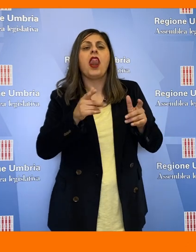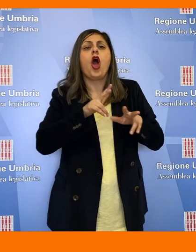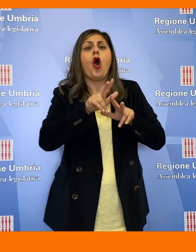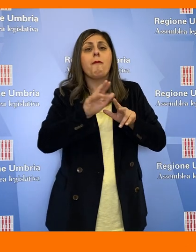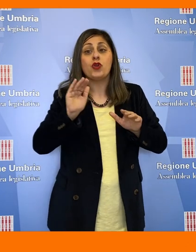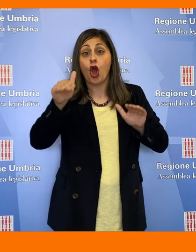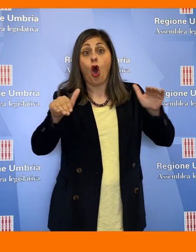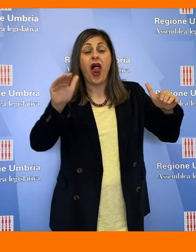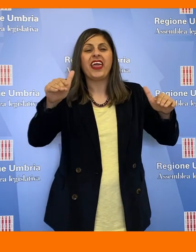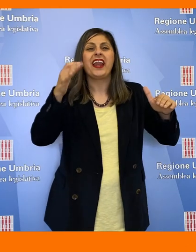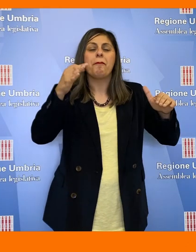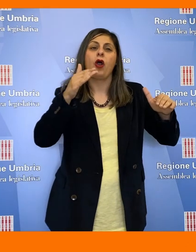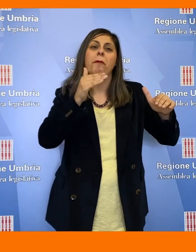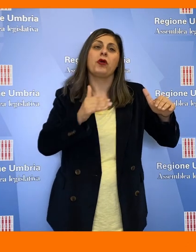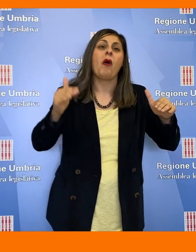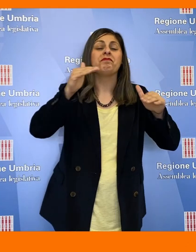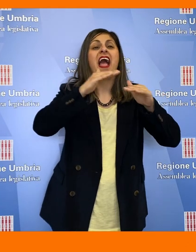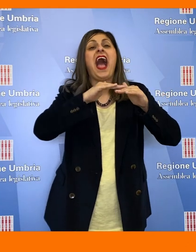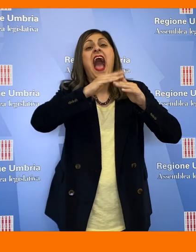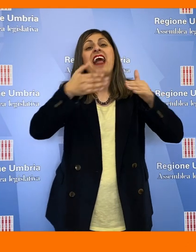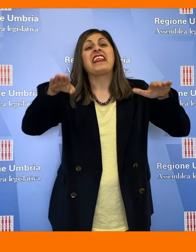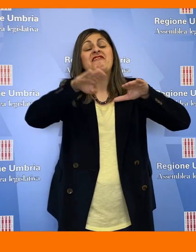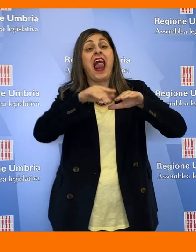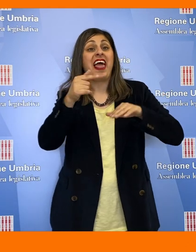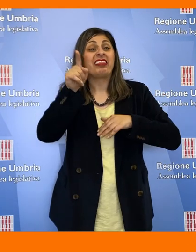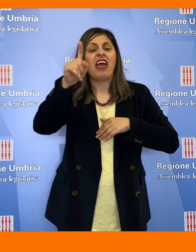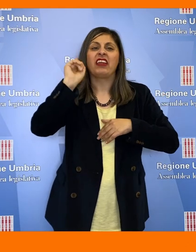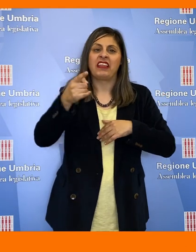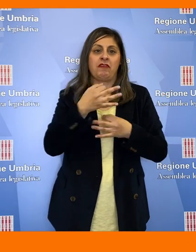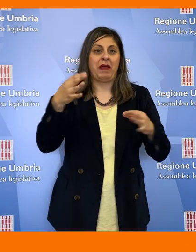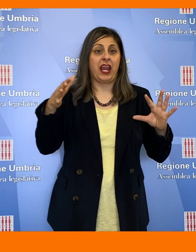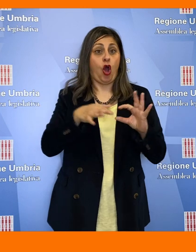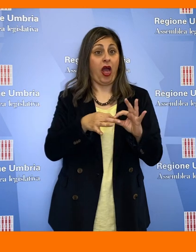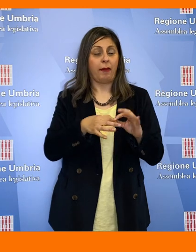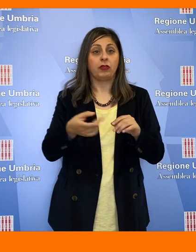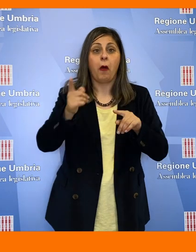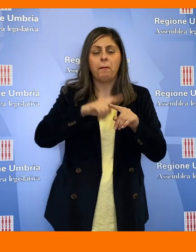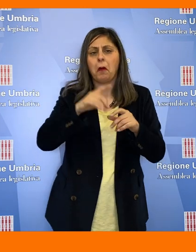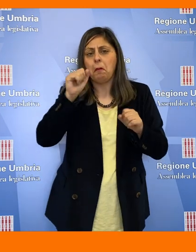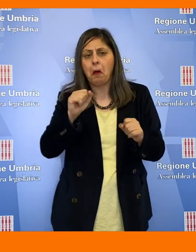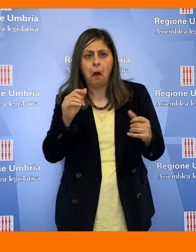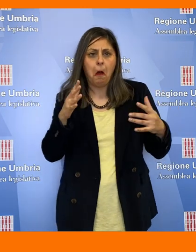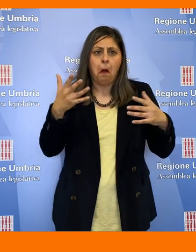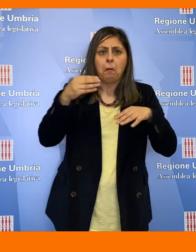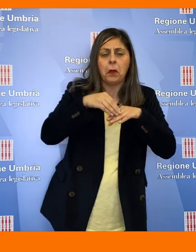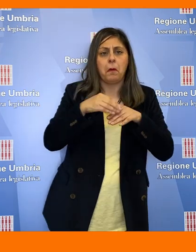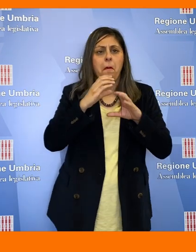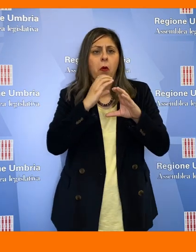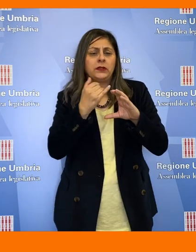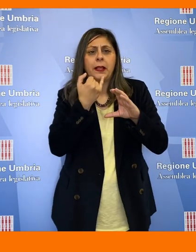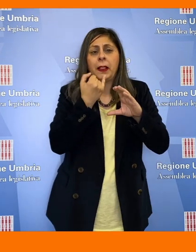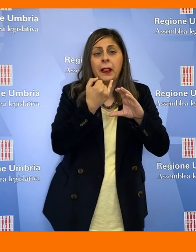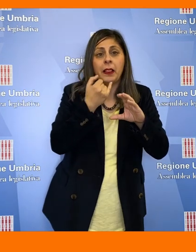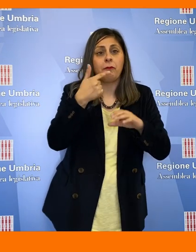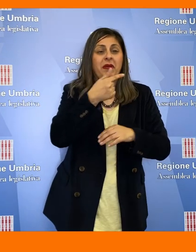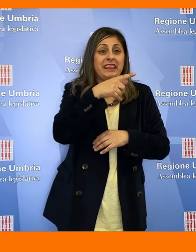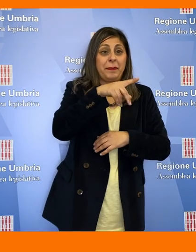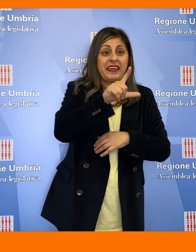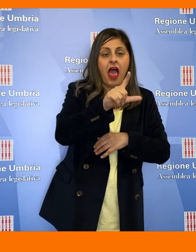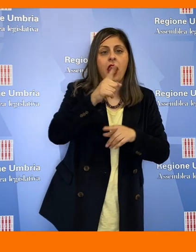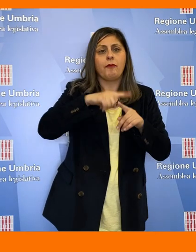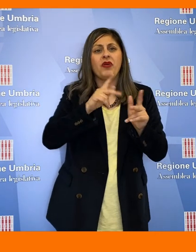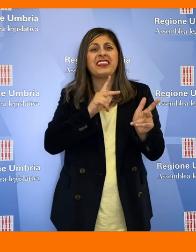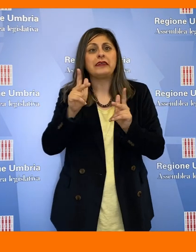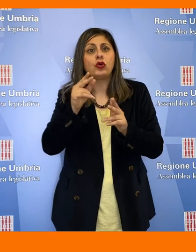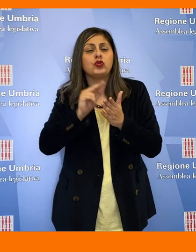i comuni collinari dell'Alta Valle del Tevere, anche mediante l'integrazione con bus di minore dimensione tra TPL e